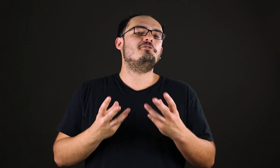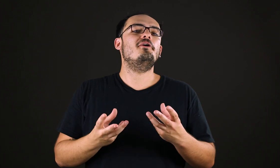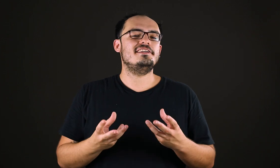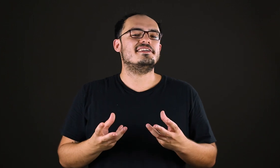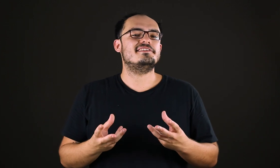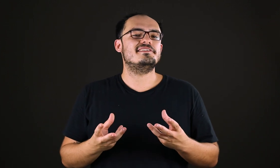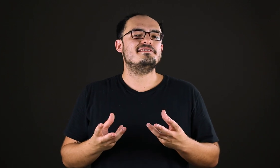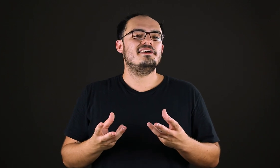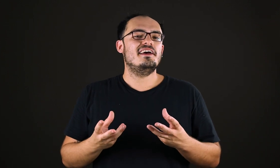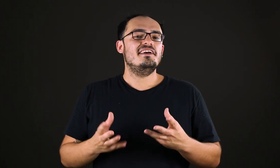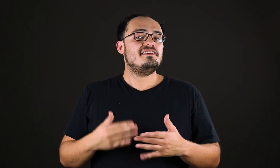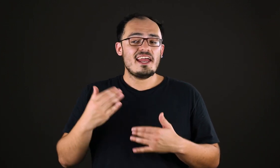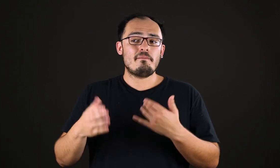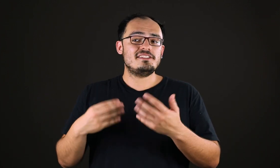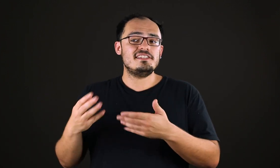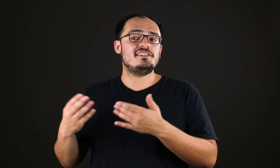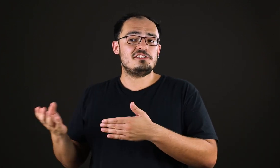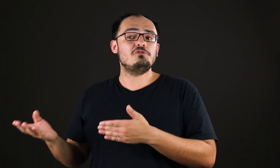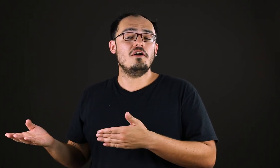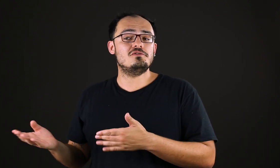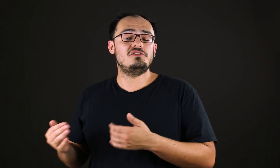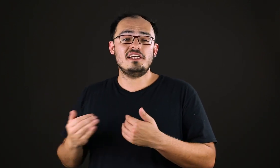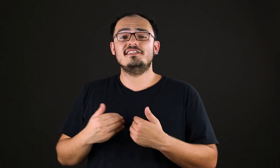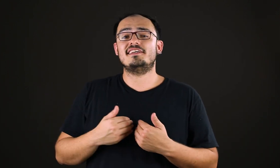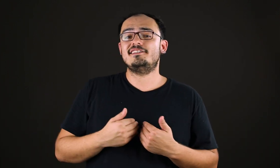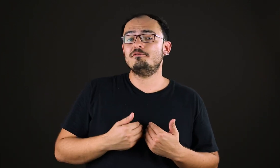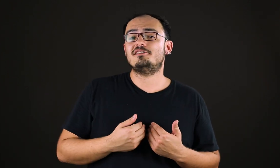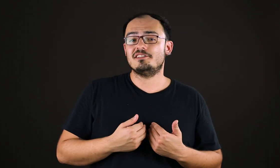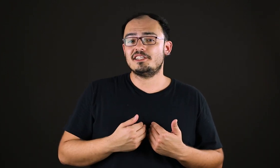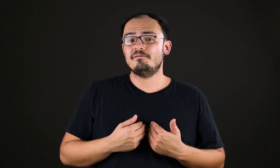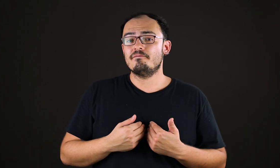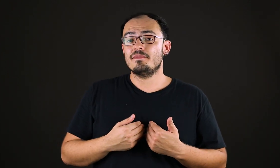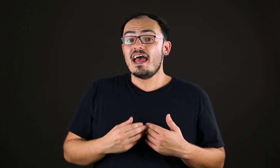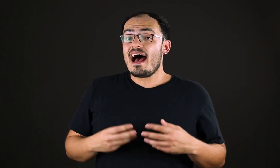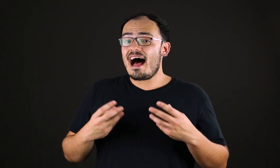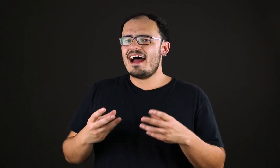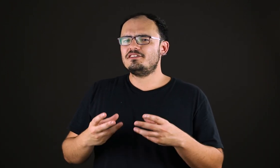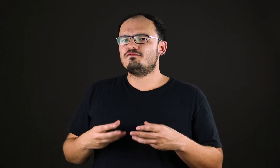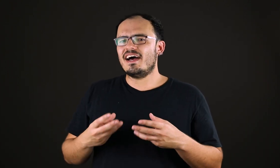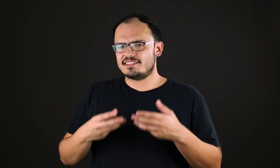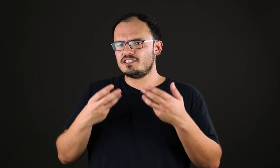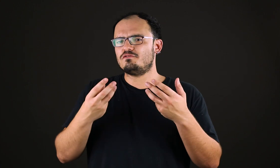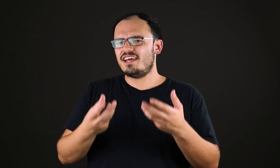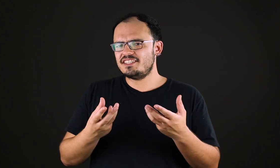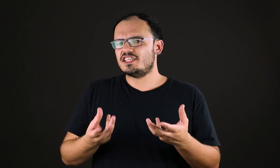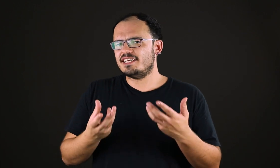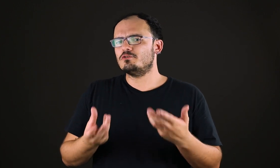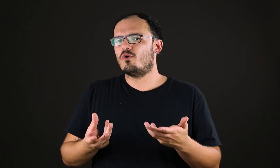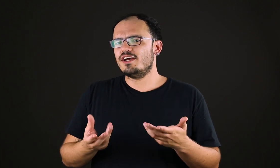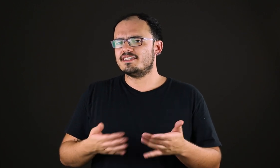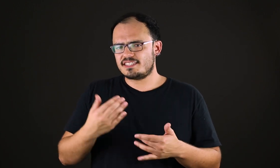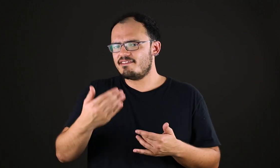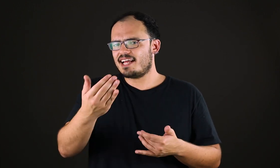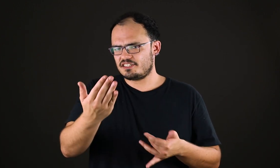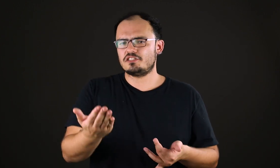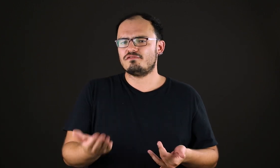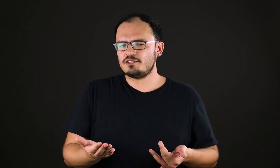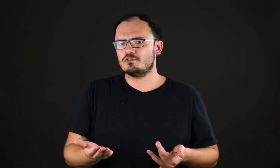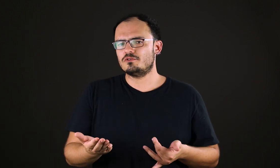coisas que era para a gente sentir todos os dias e esqueceu de sentir. A arte faz a gente ver direito coisas que, na verdade, a gente vê todos